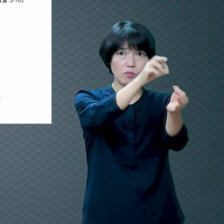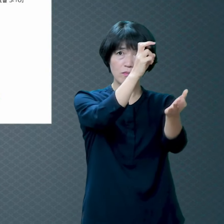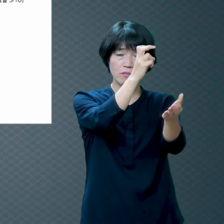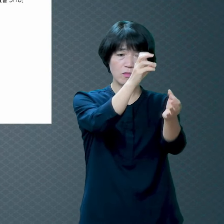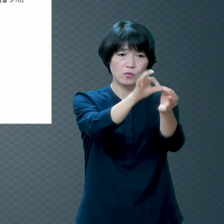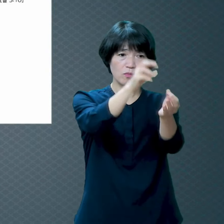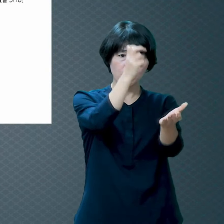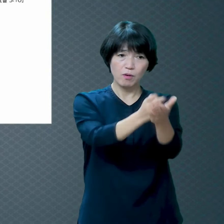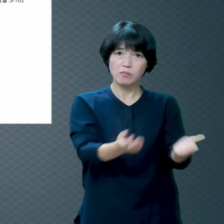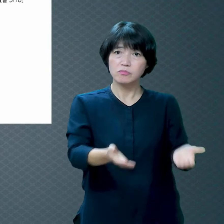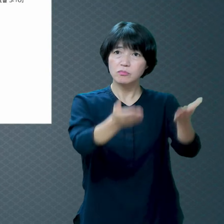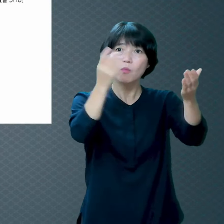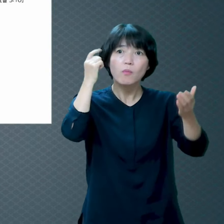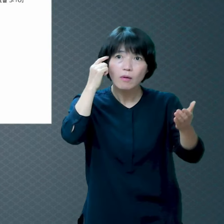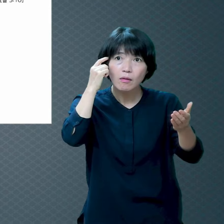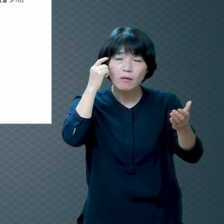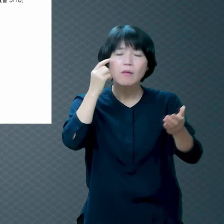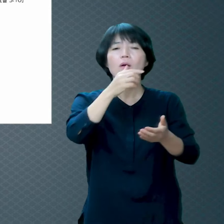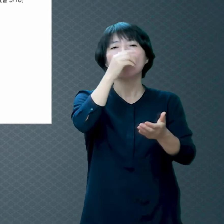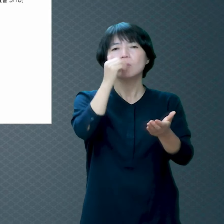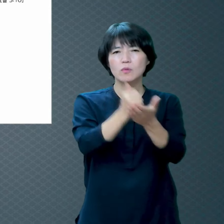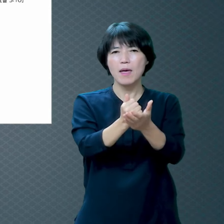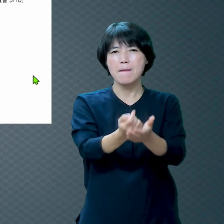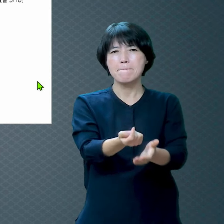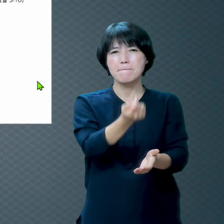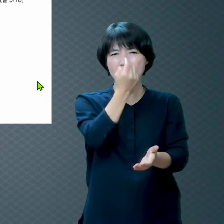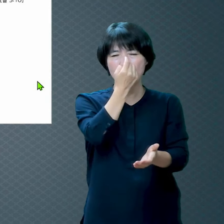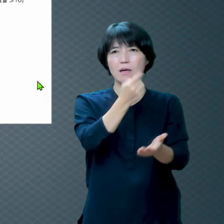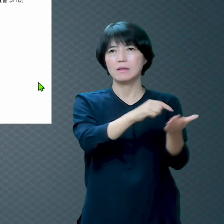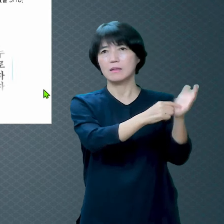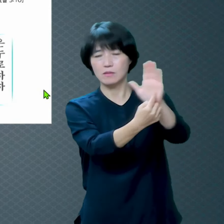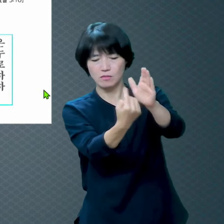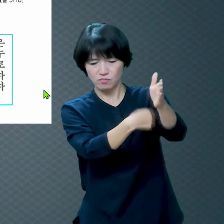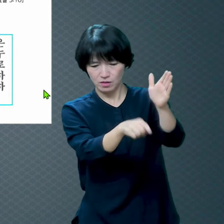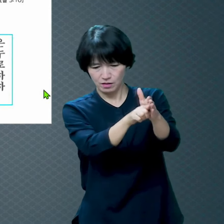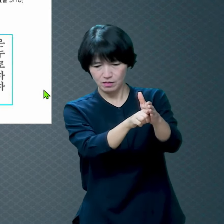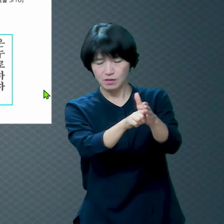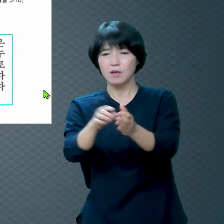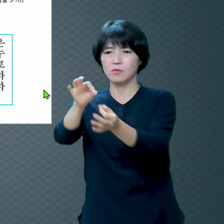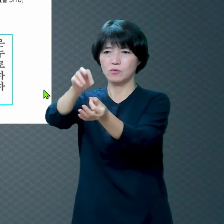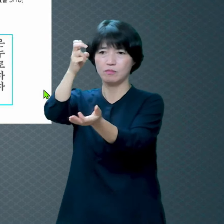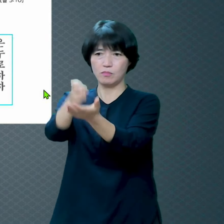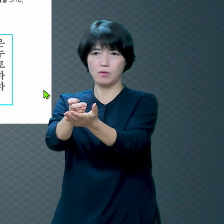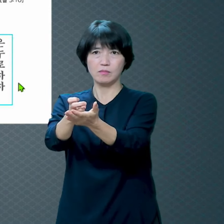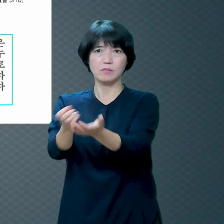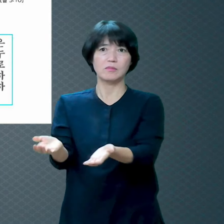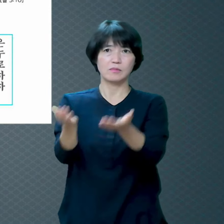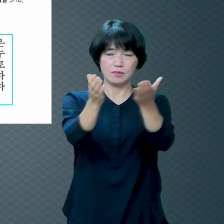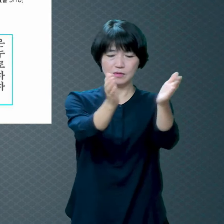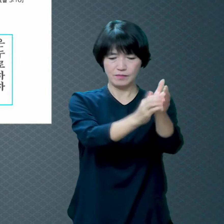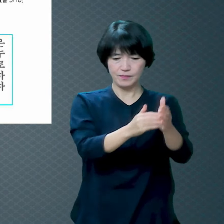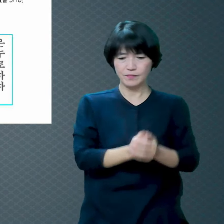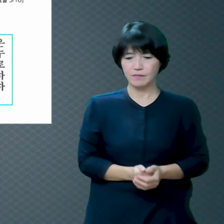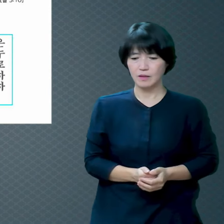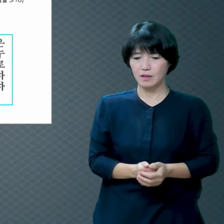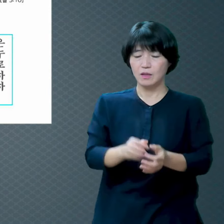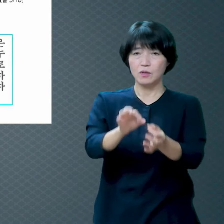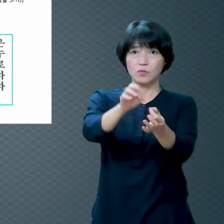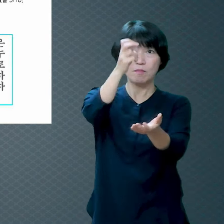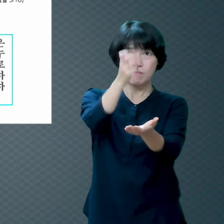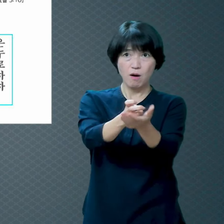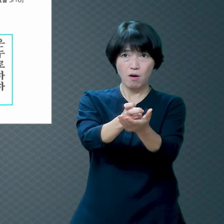하나님의 법은 거룩하고 의롭고 선한 겁니다 율법을